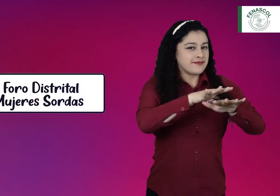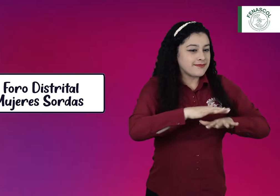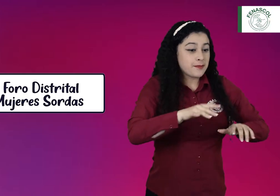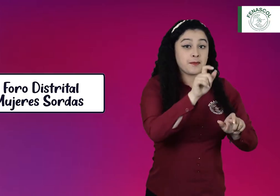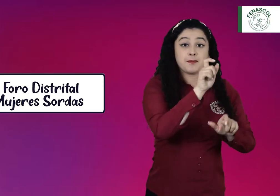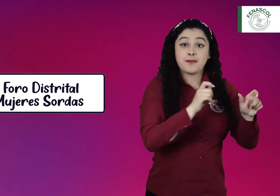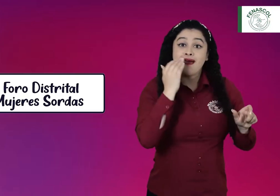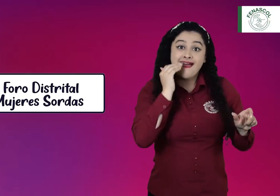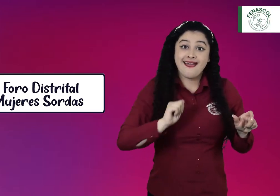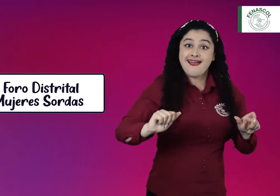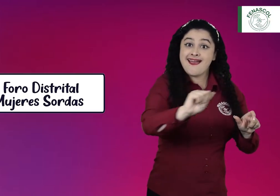Bogotá.